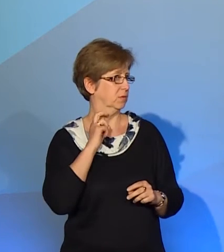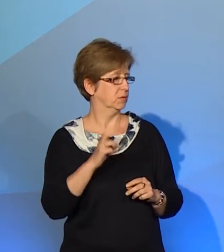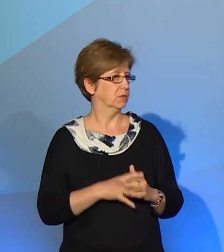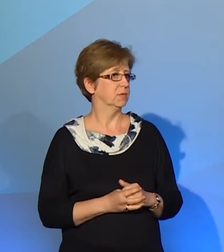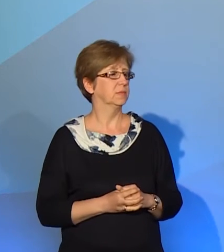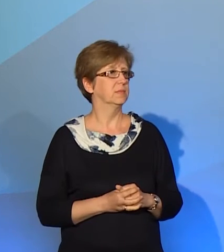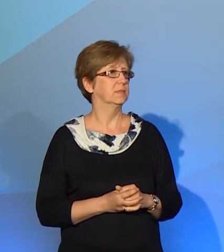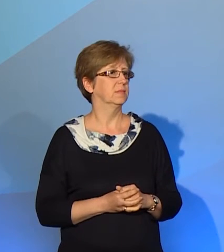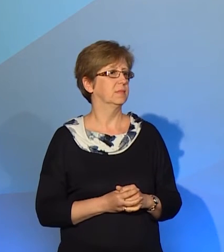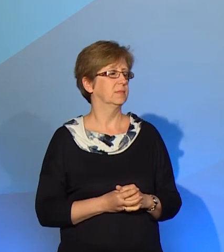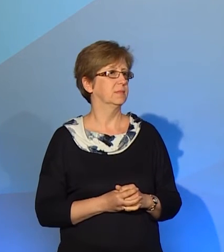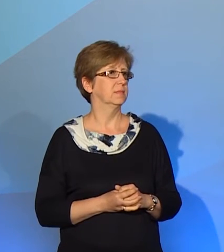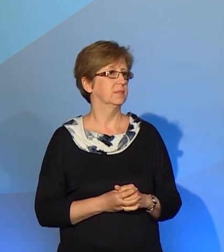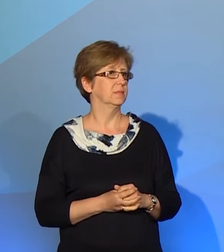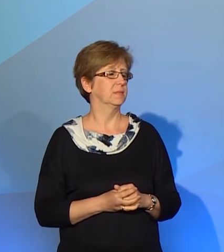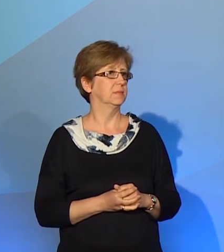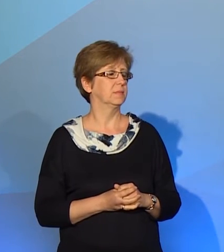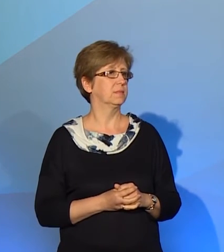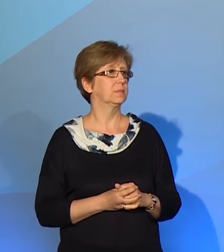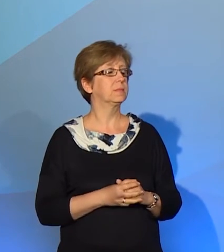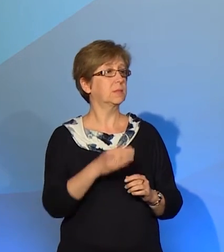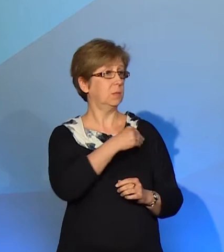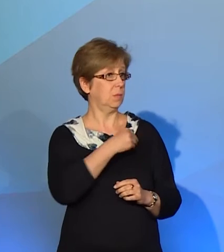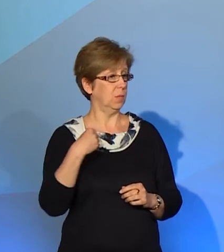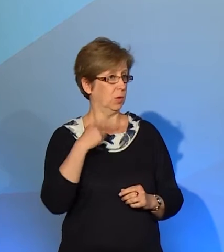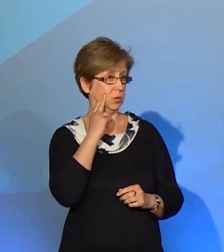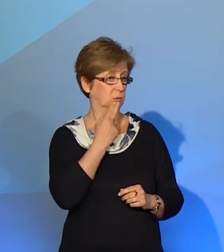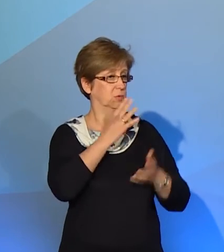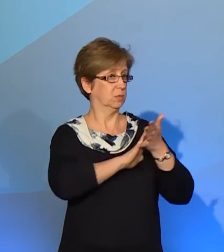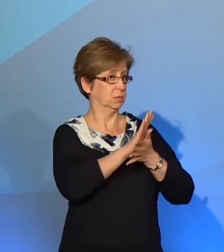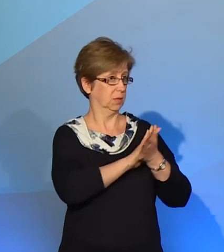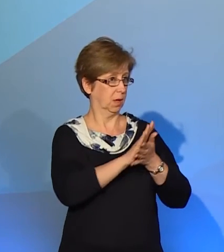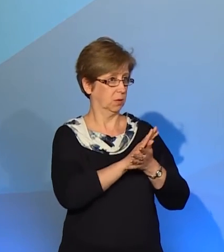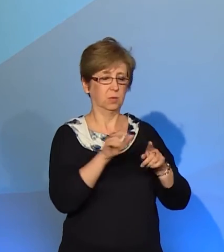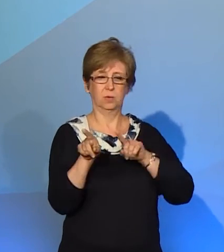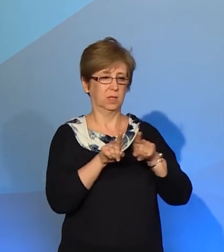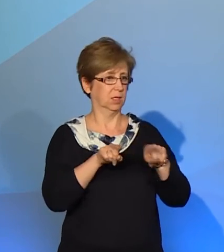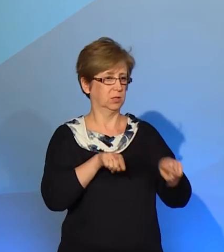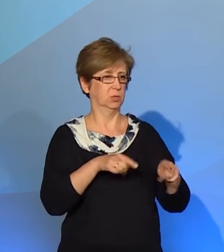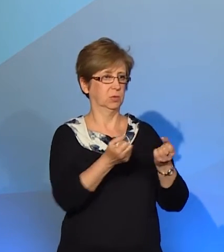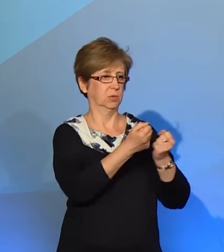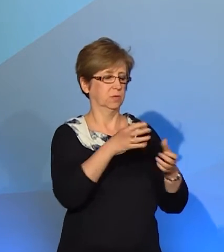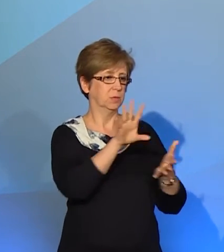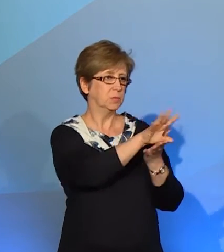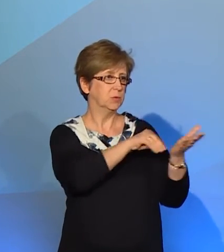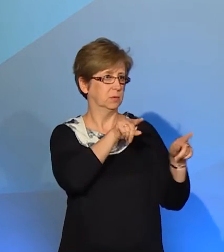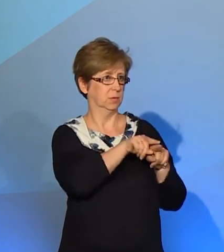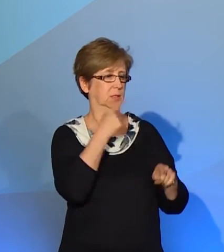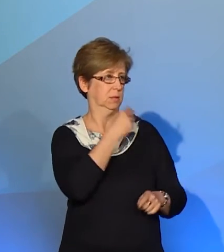głusi polscy migają w Polsce, nie oznacza, że migają polszczyznę. Zilustruję to prostym przykładem. Gdybym